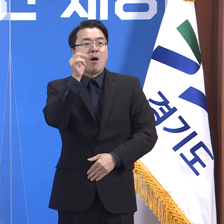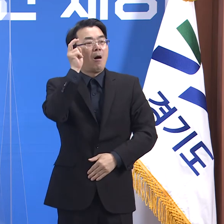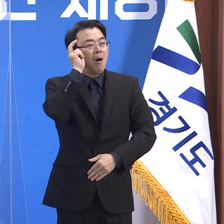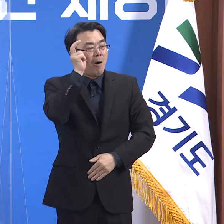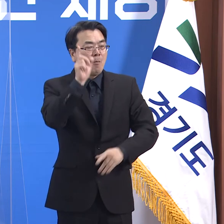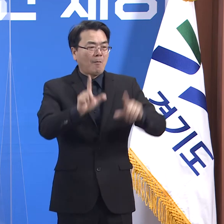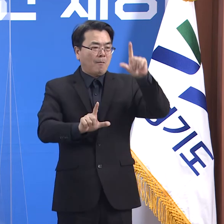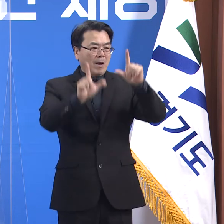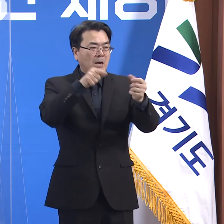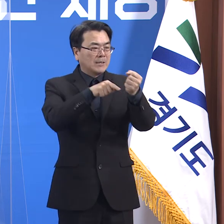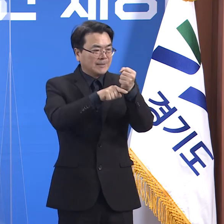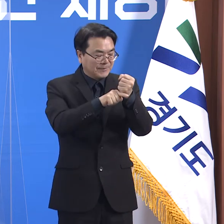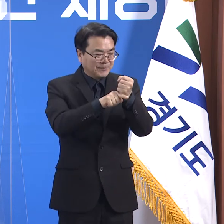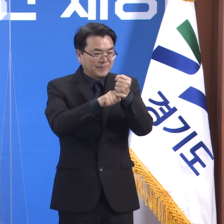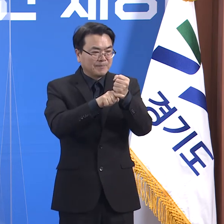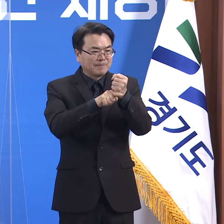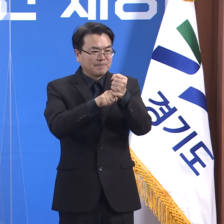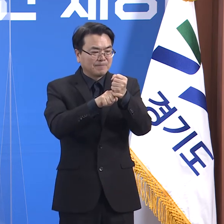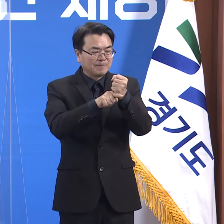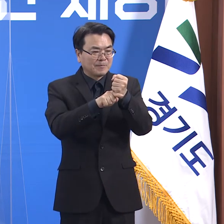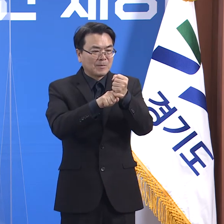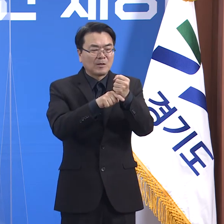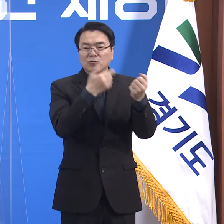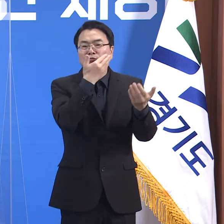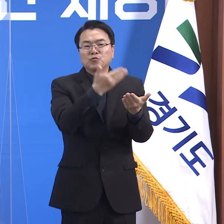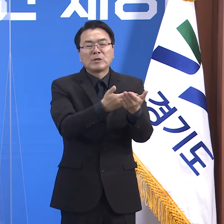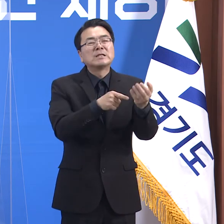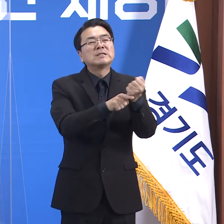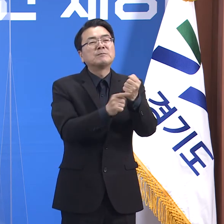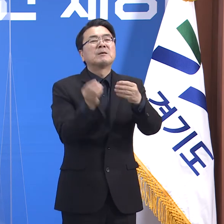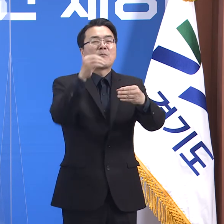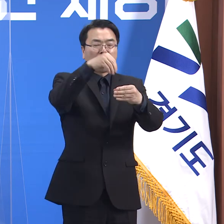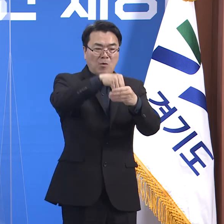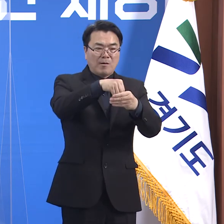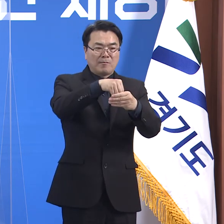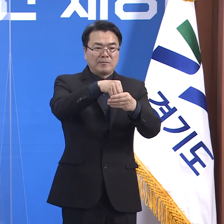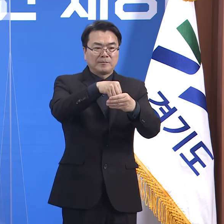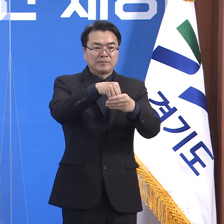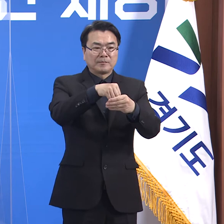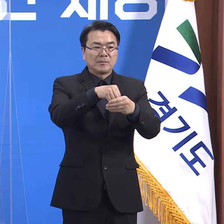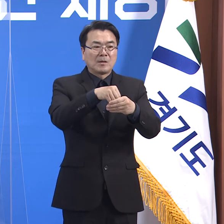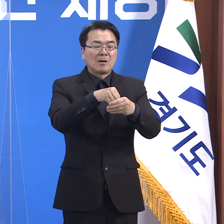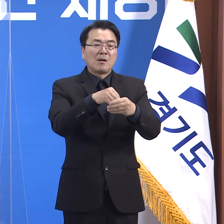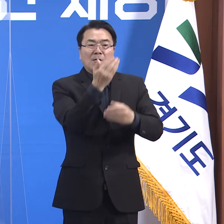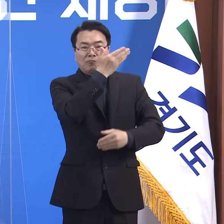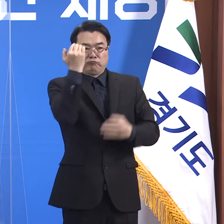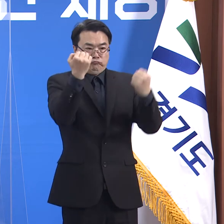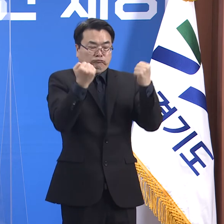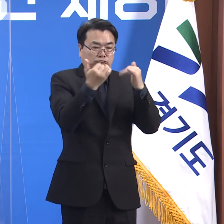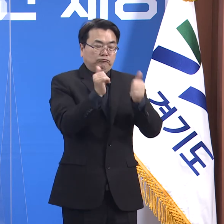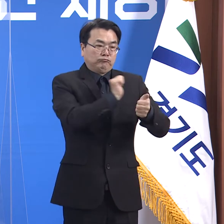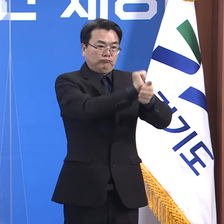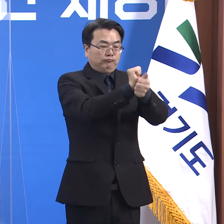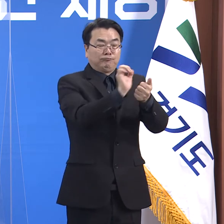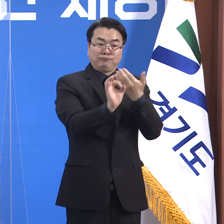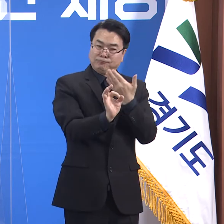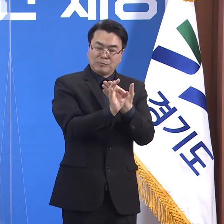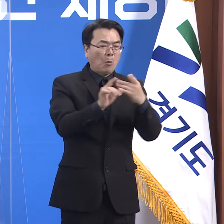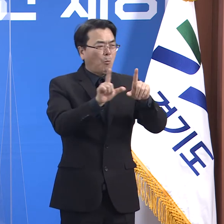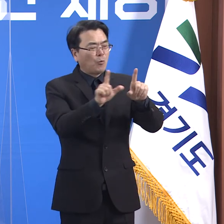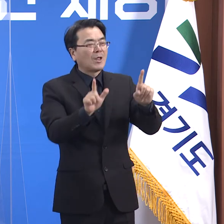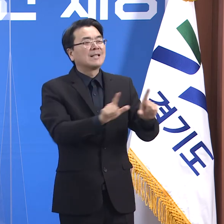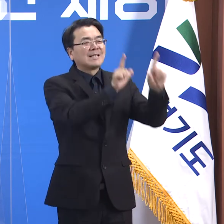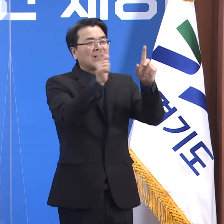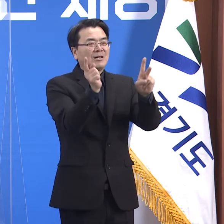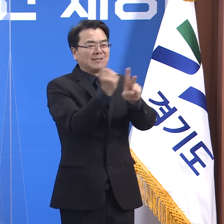양상의 변화는 의료자원 운용에도 영향을 미칩니다. 젊고 건강한 사람들이 감염되었을 때는 주로 생활치료센터로